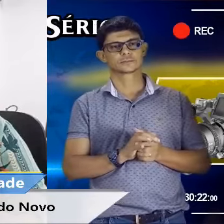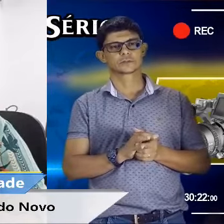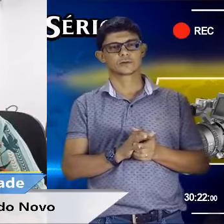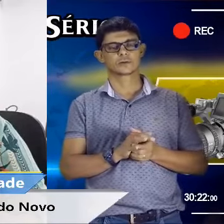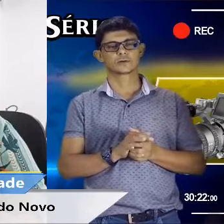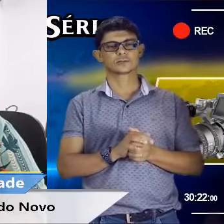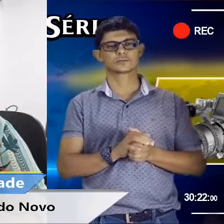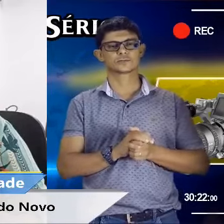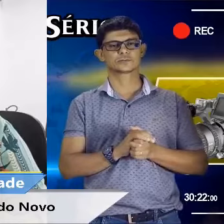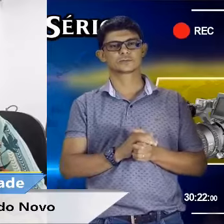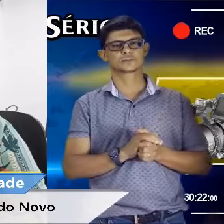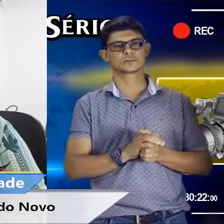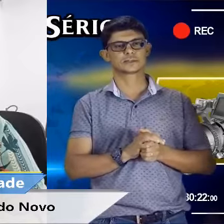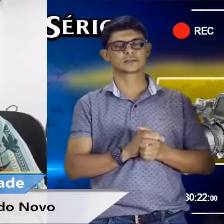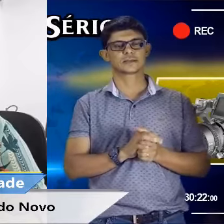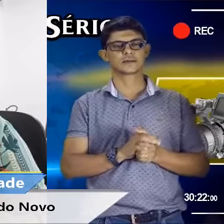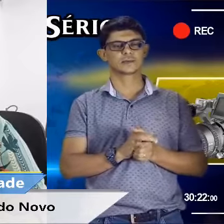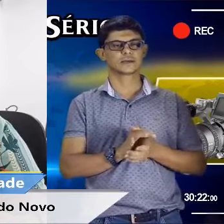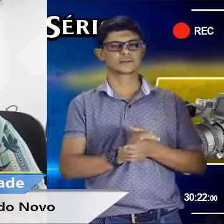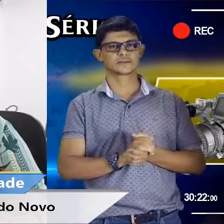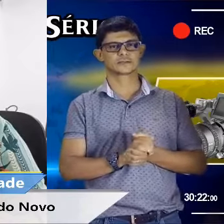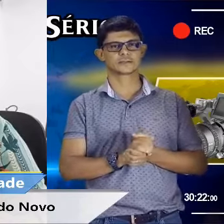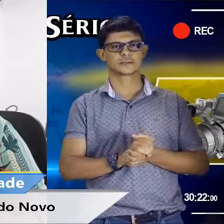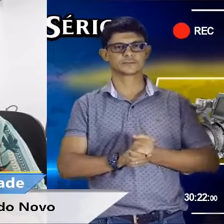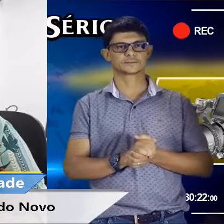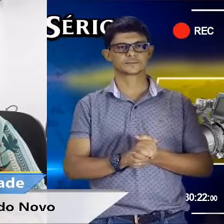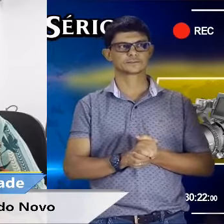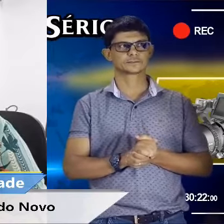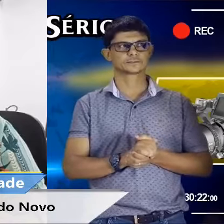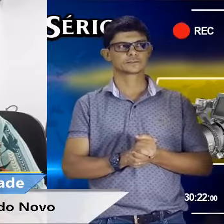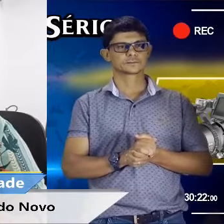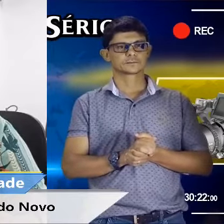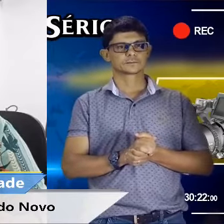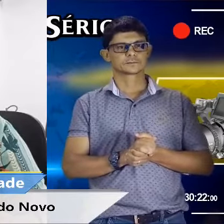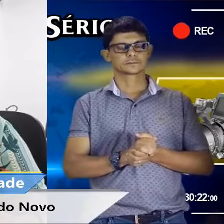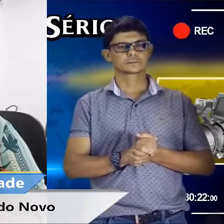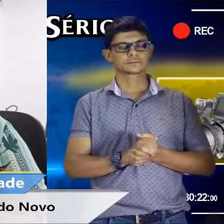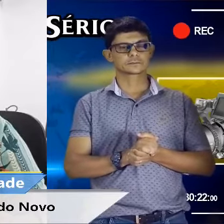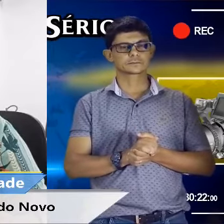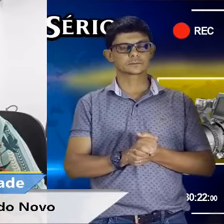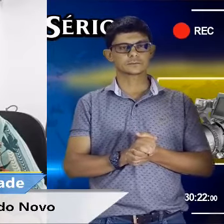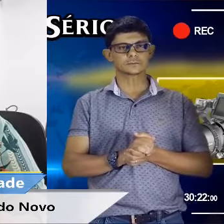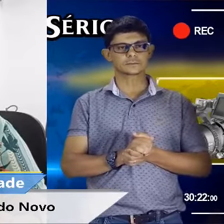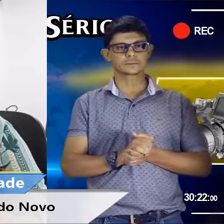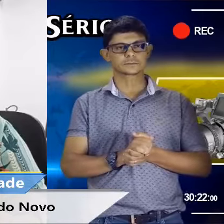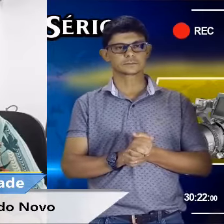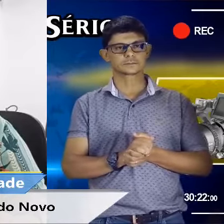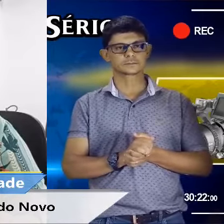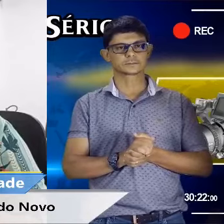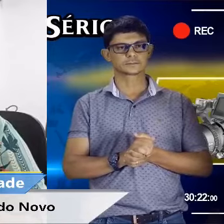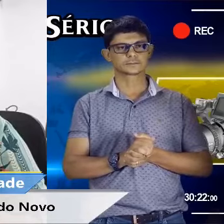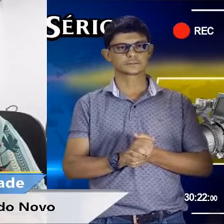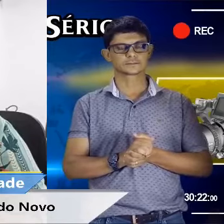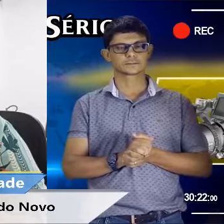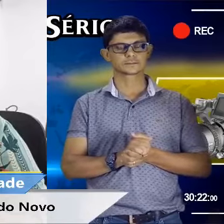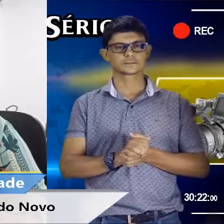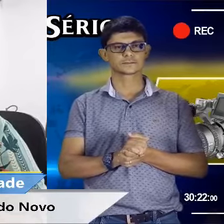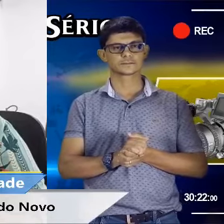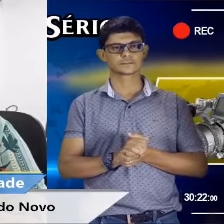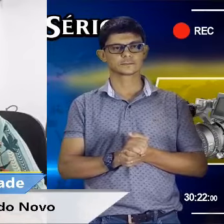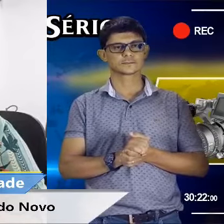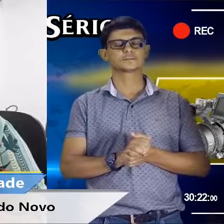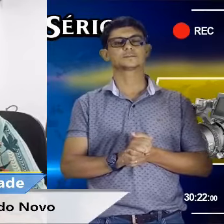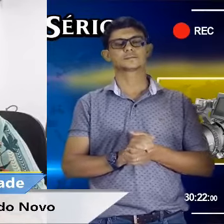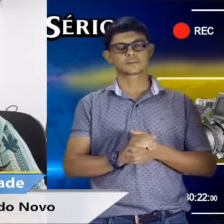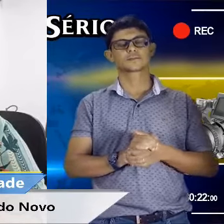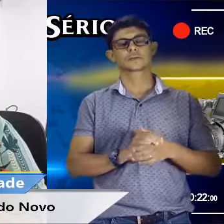acesso. E aqui, nós não temos alternativas. Tá? Então, gente vê irregularidades daqui até Campo Grande e daí